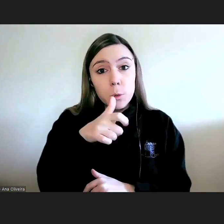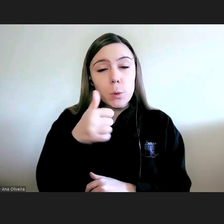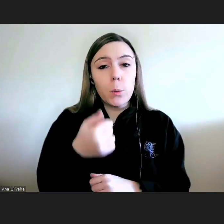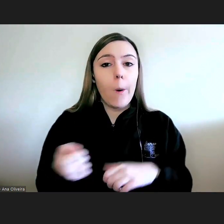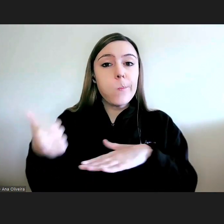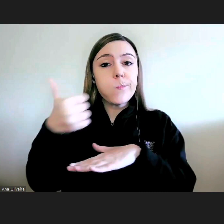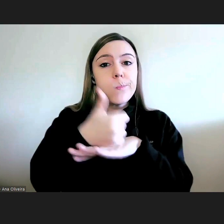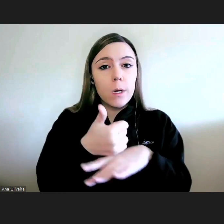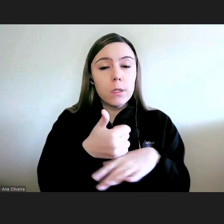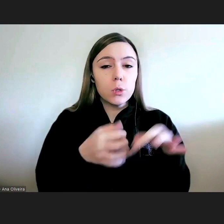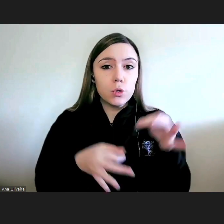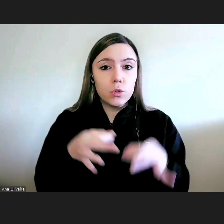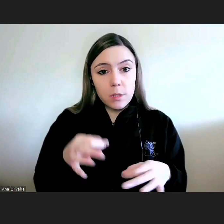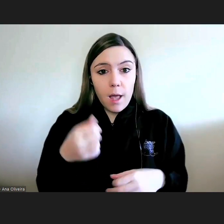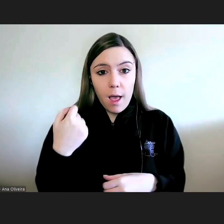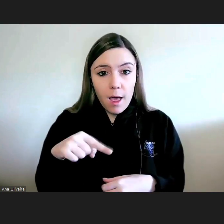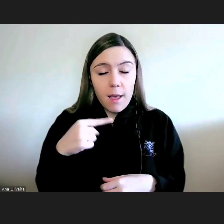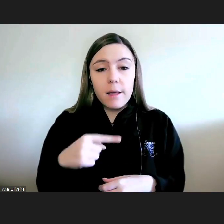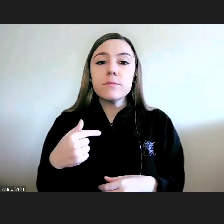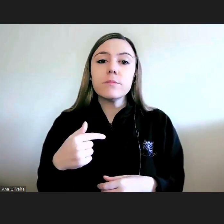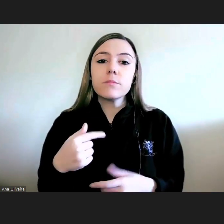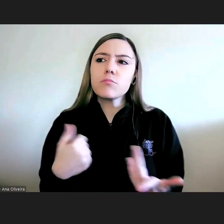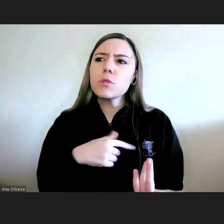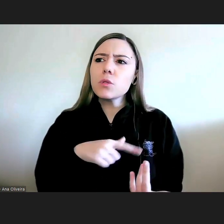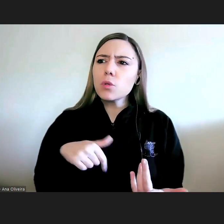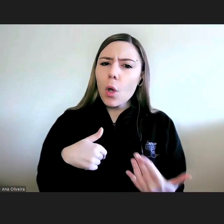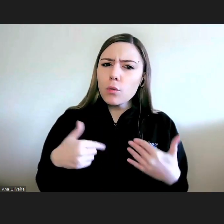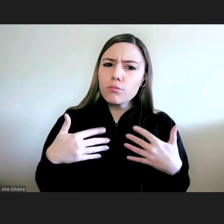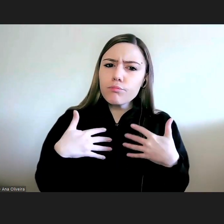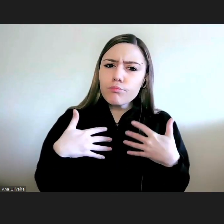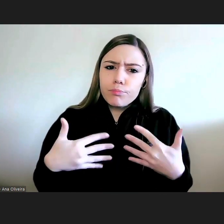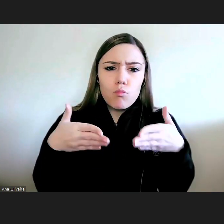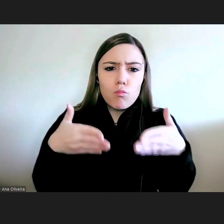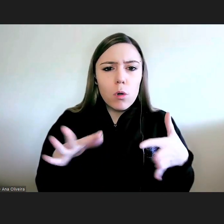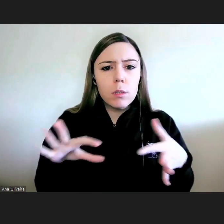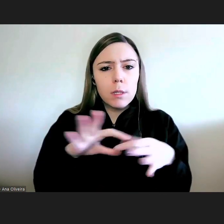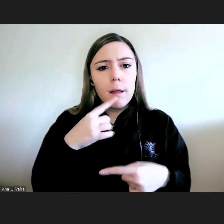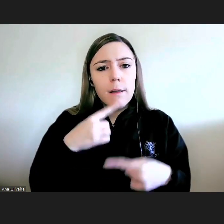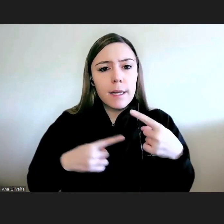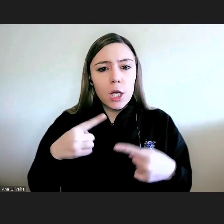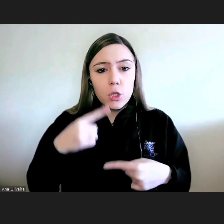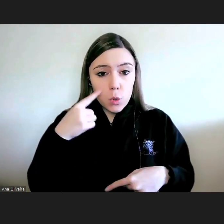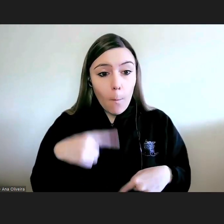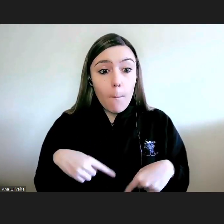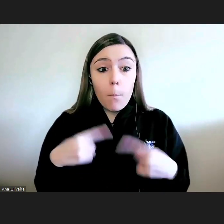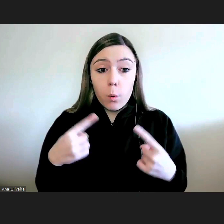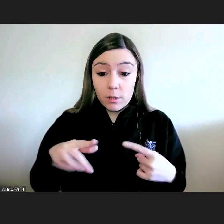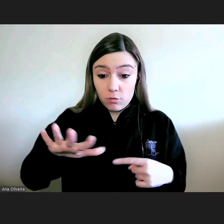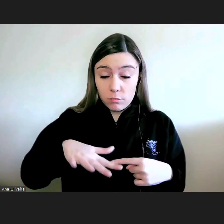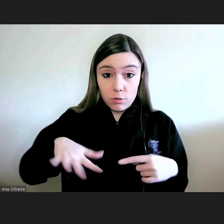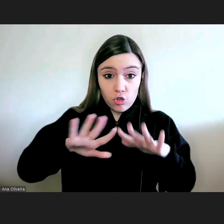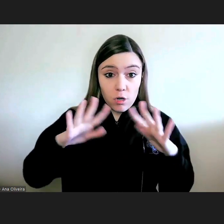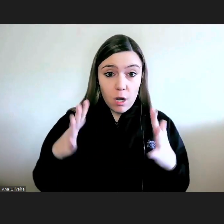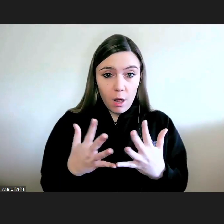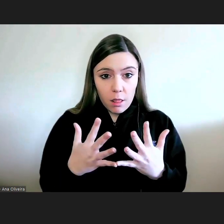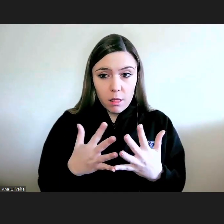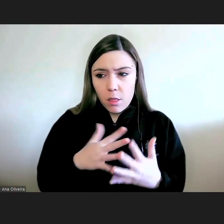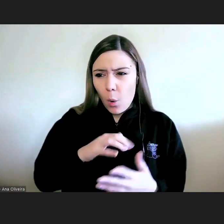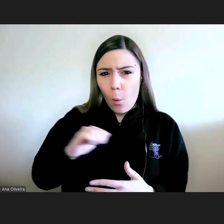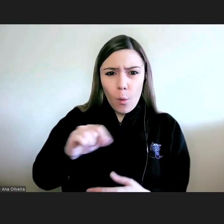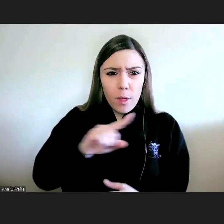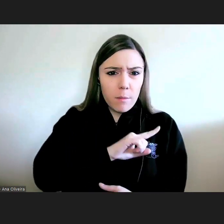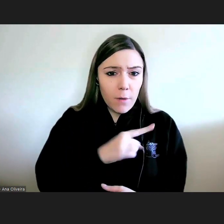marca nós dedicamos aquilo que são as queixas contra o público em sentido do âmbito não contra os privados